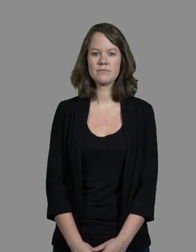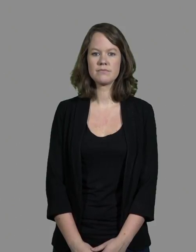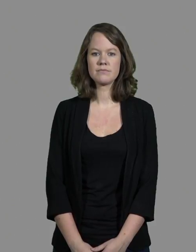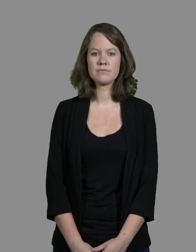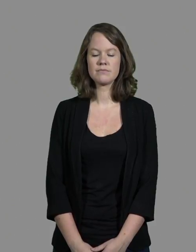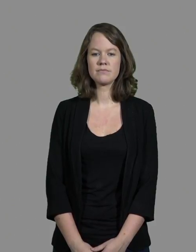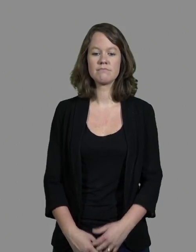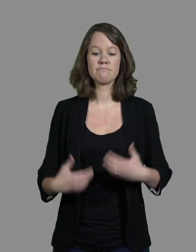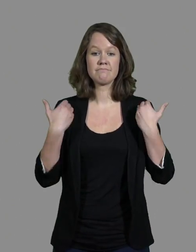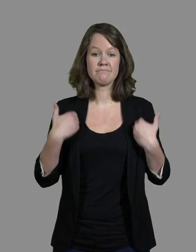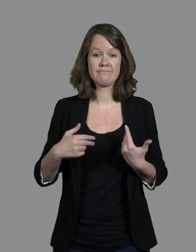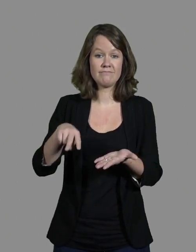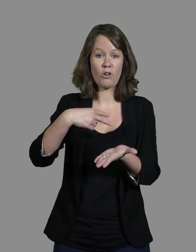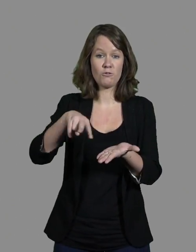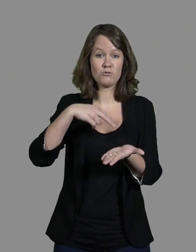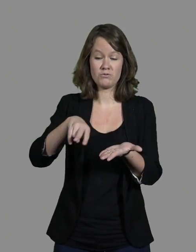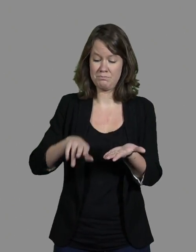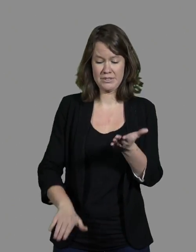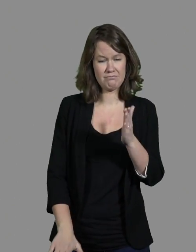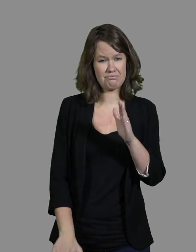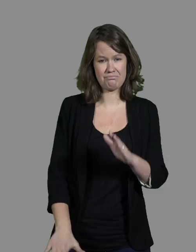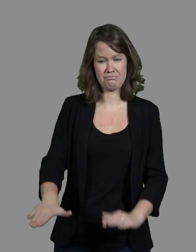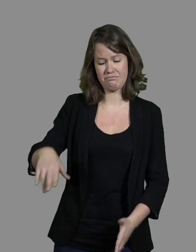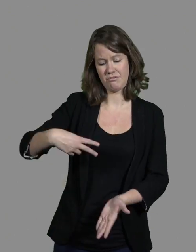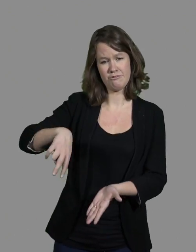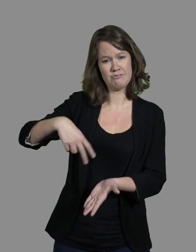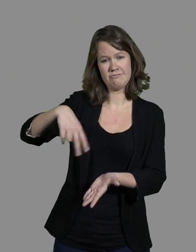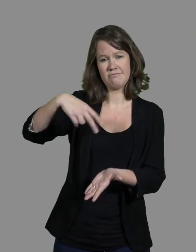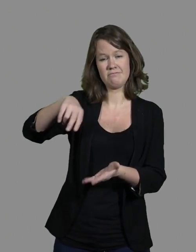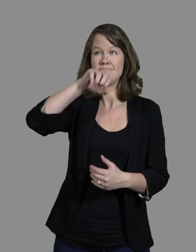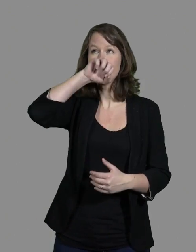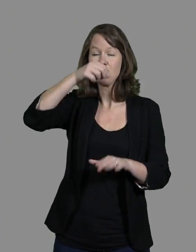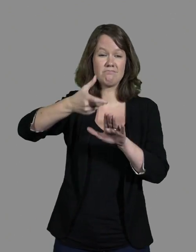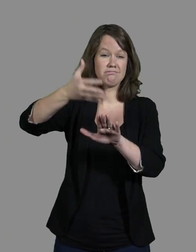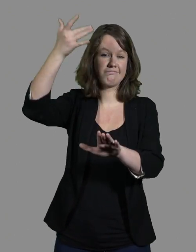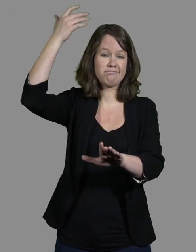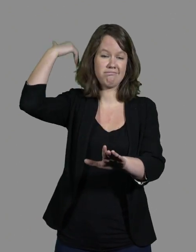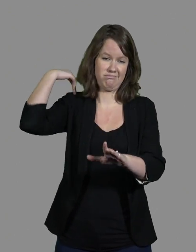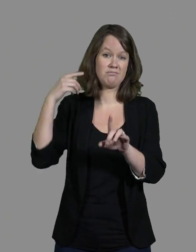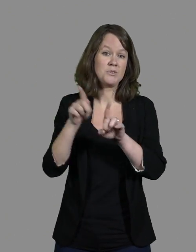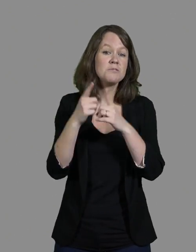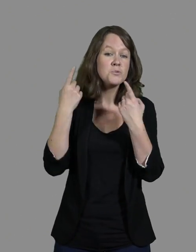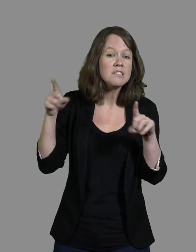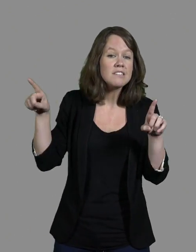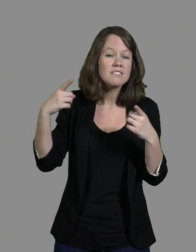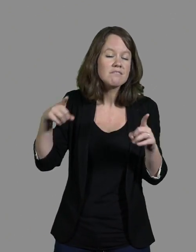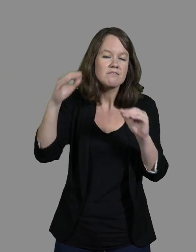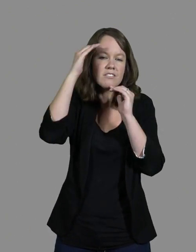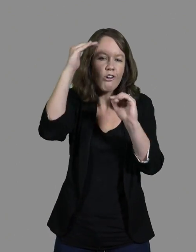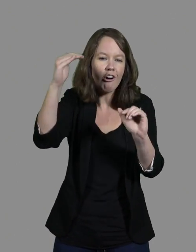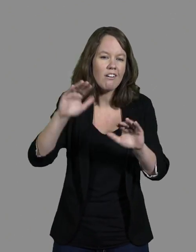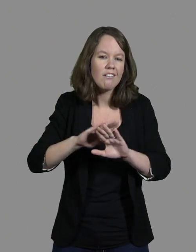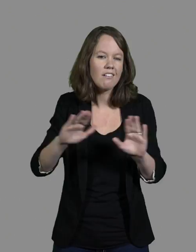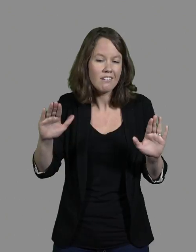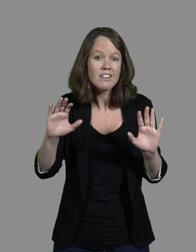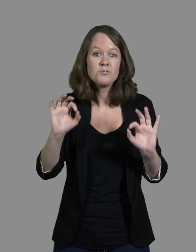Je danse depuis que je suis toute petite. J'ai toujours aimé la danse. J'adore la musique et j'ai remarqué qu'en fait, la